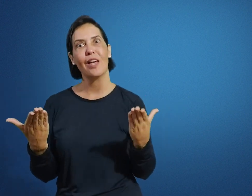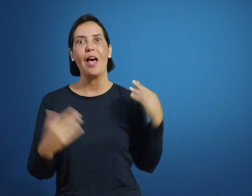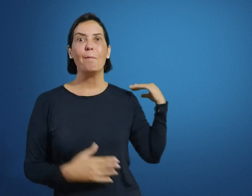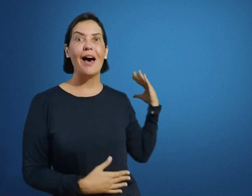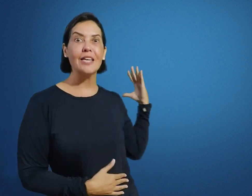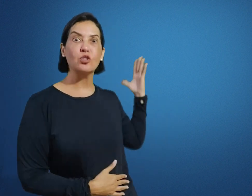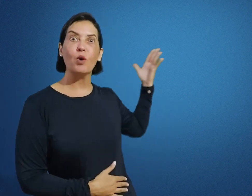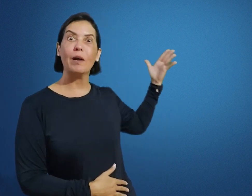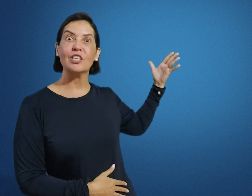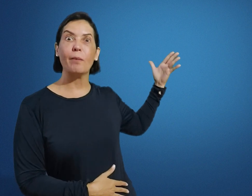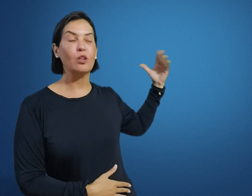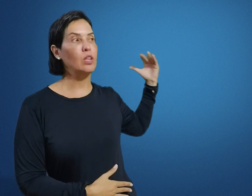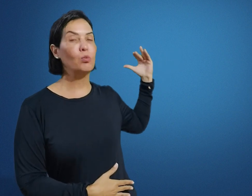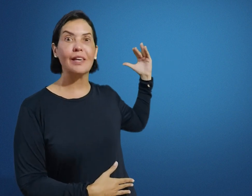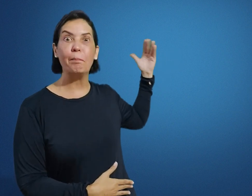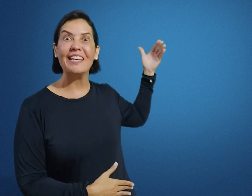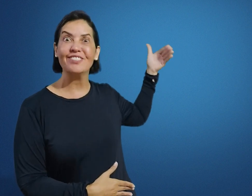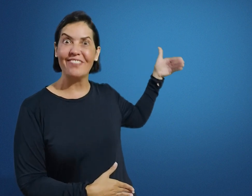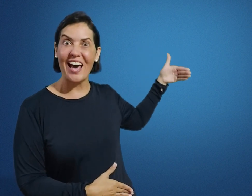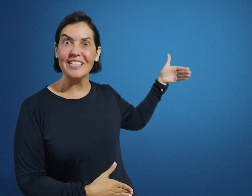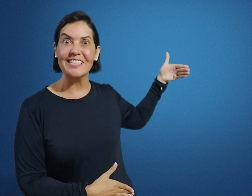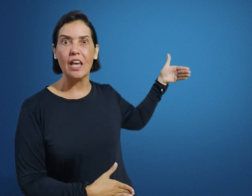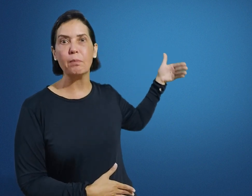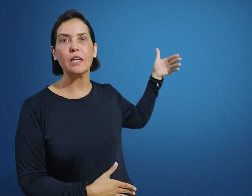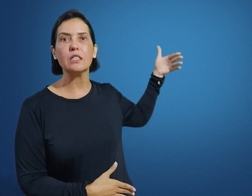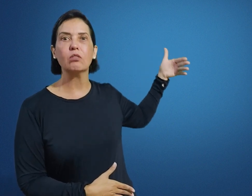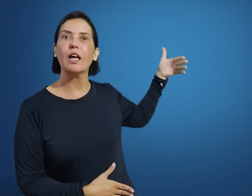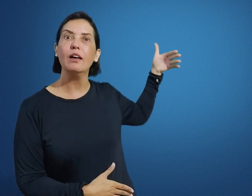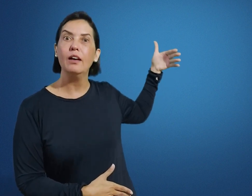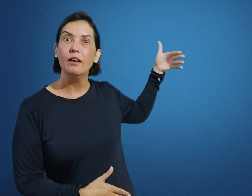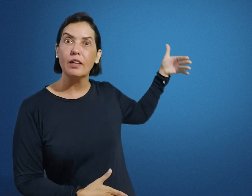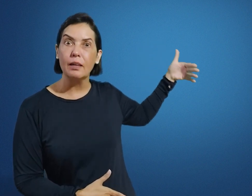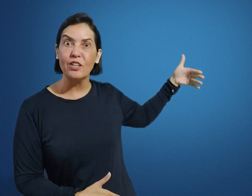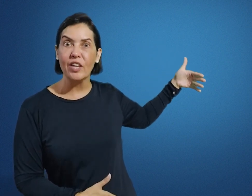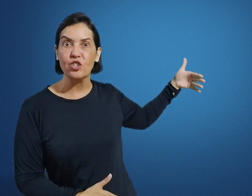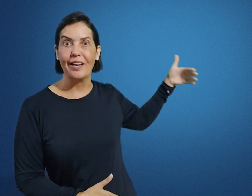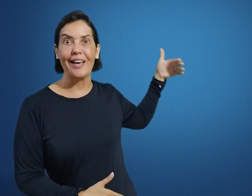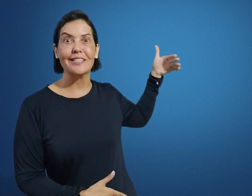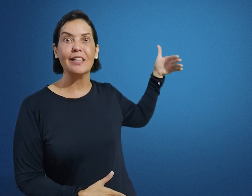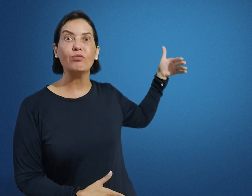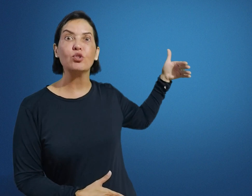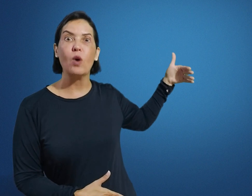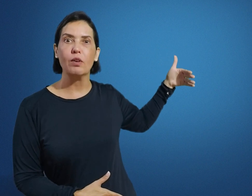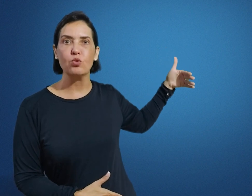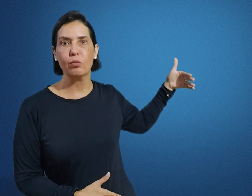Mas, no primeiro planejamento, eu tenho que precisar sempre a questão da imagética, a questão visual na sua